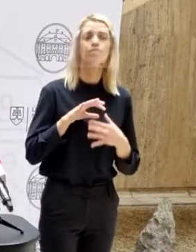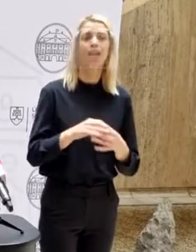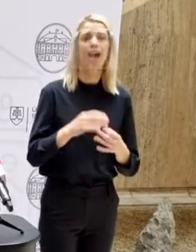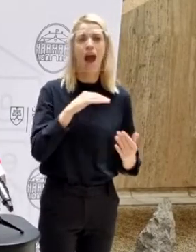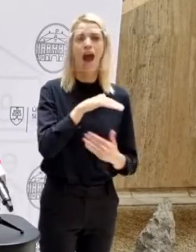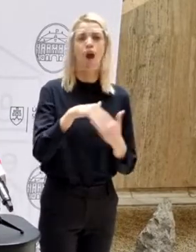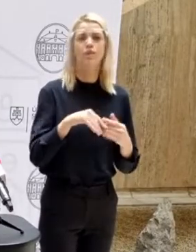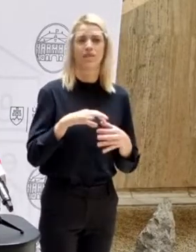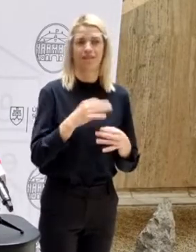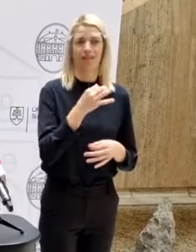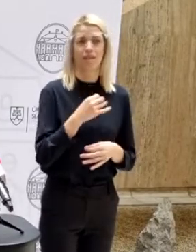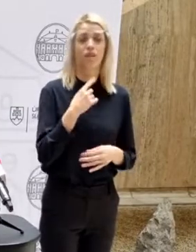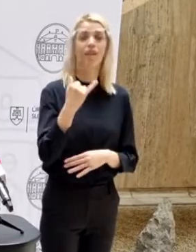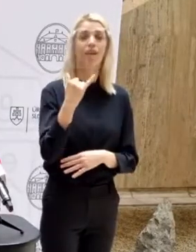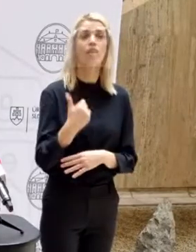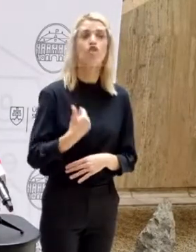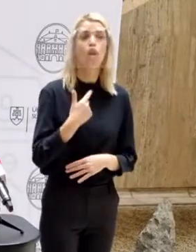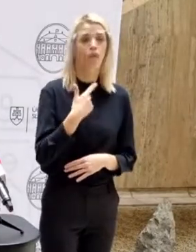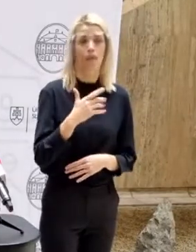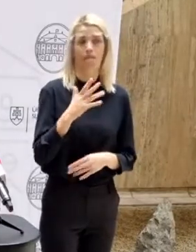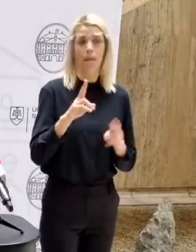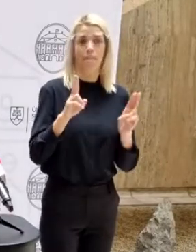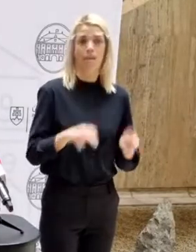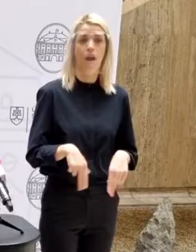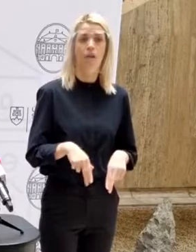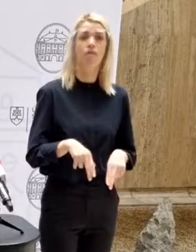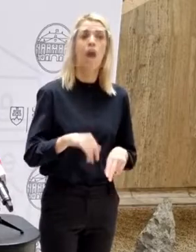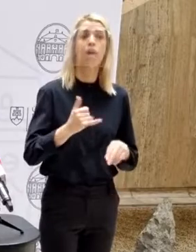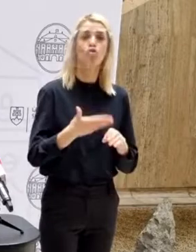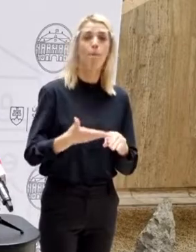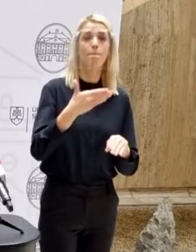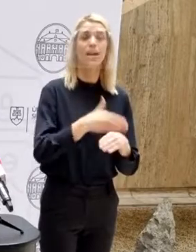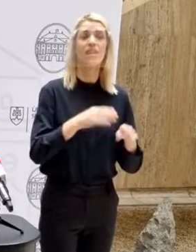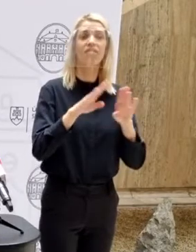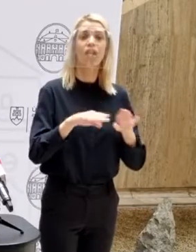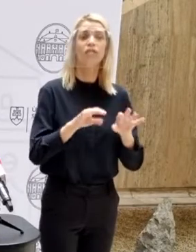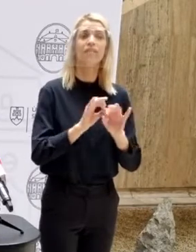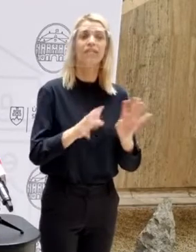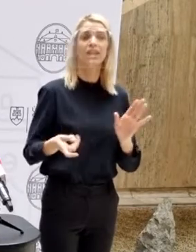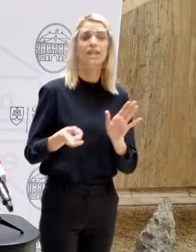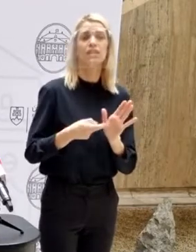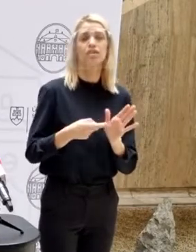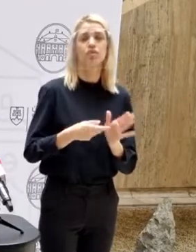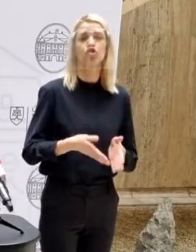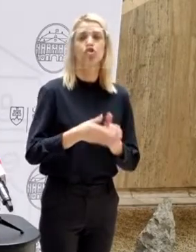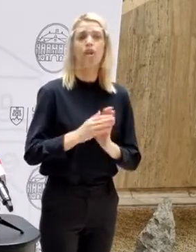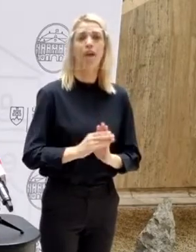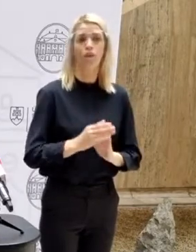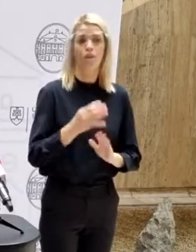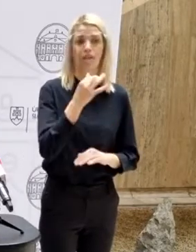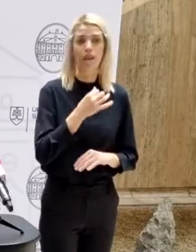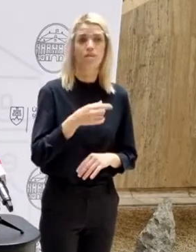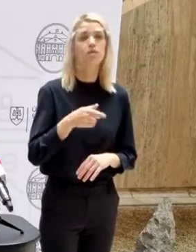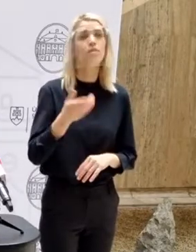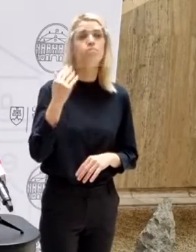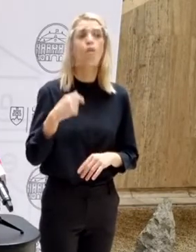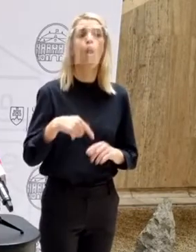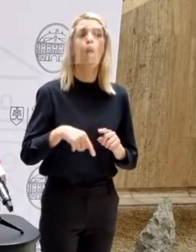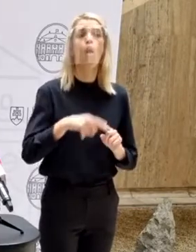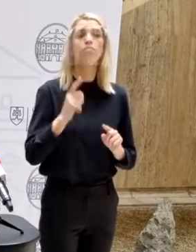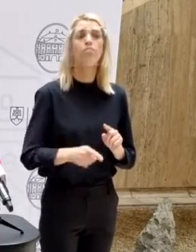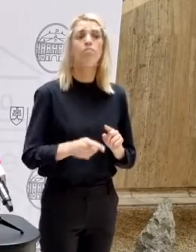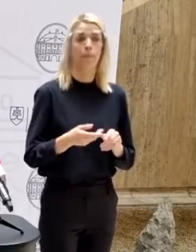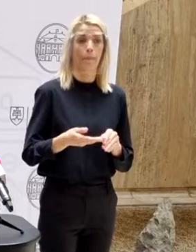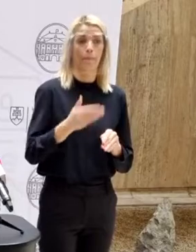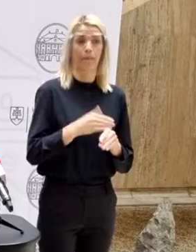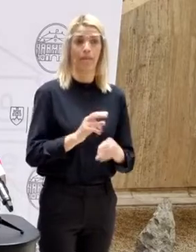testami, lebo riaditeľi a škol hovoria, že nie je pravda, že si mohli ešte pred Vianocami požiadať o tie testy, že oni dostali vyslovené inštrukcie tesne